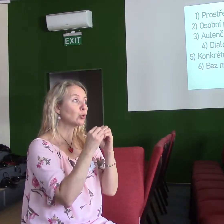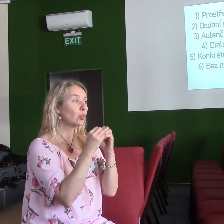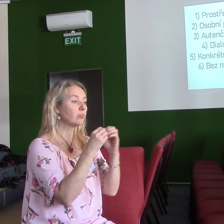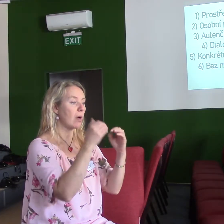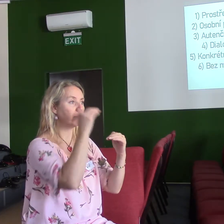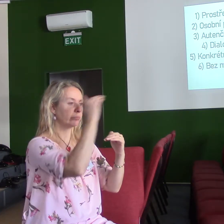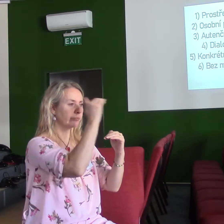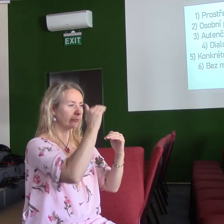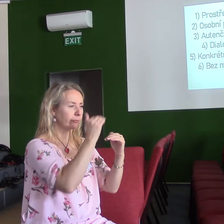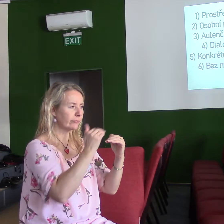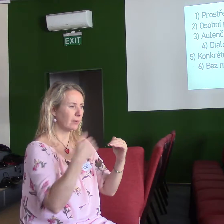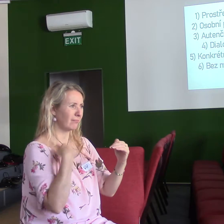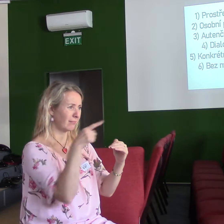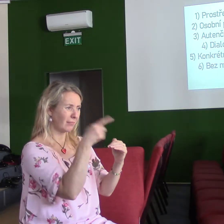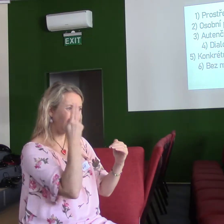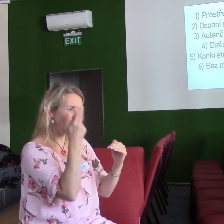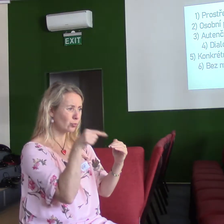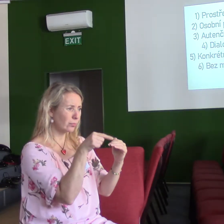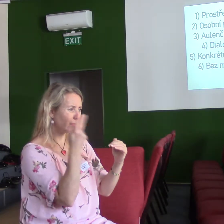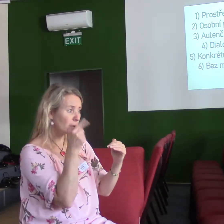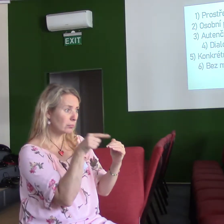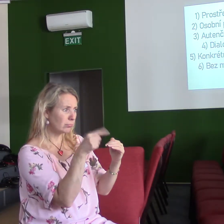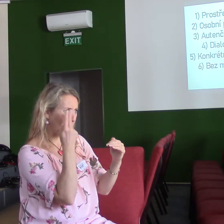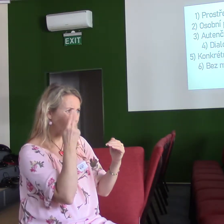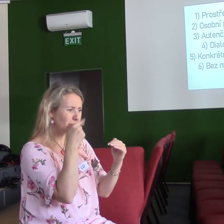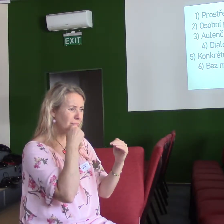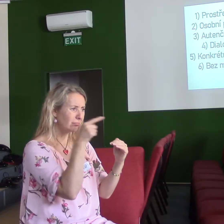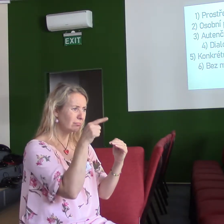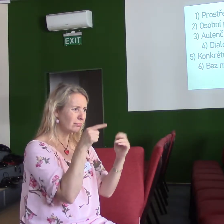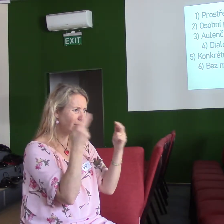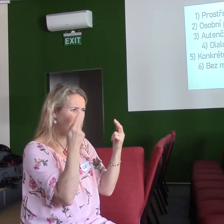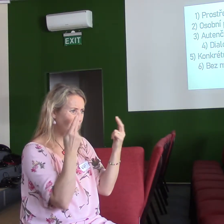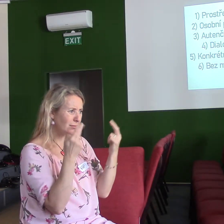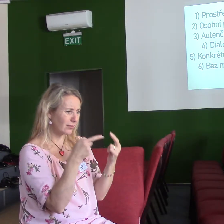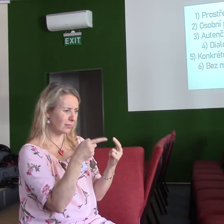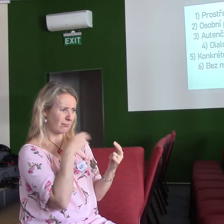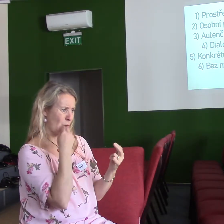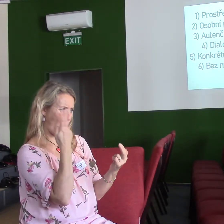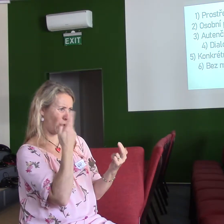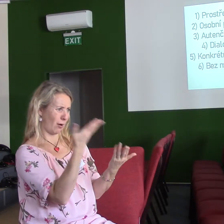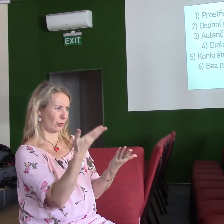které prostě, kterým nerozumí, které se jenom taková výplň. Kdy se něco dělá, mě vlastně jí neví proč.